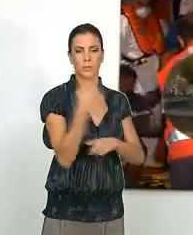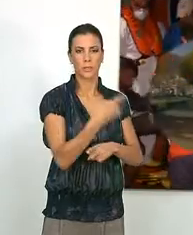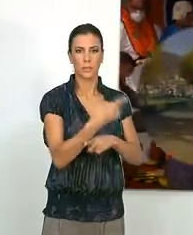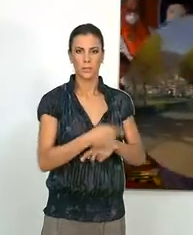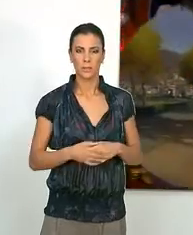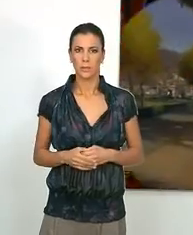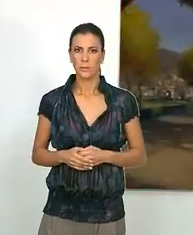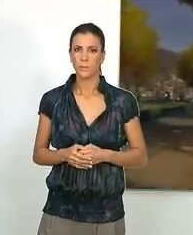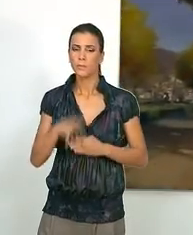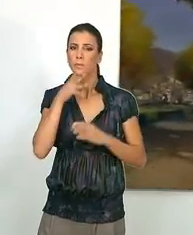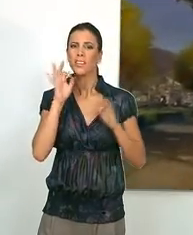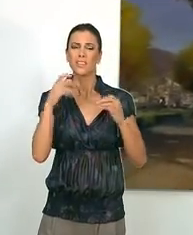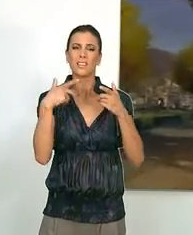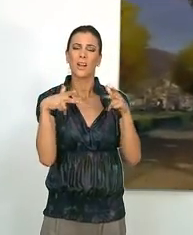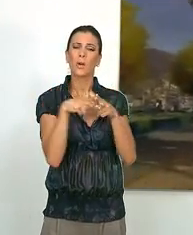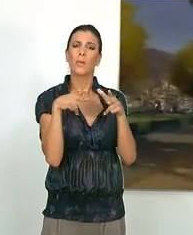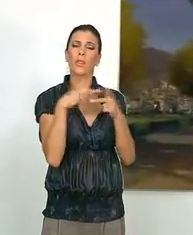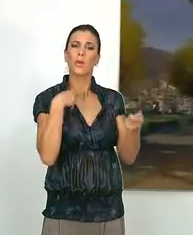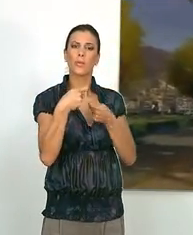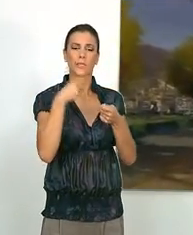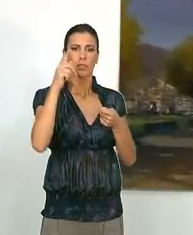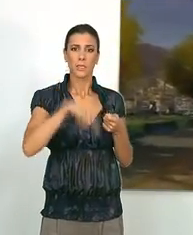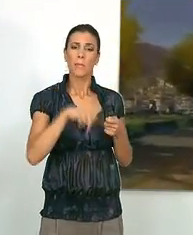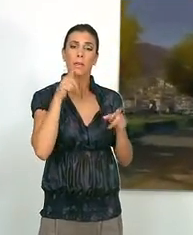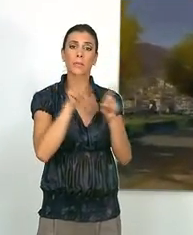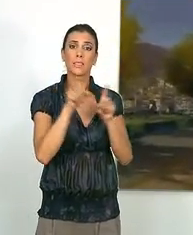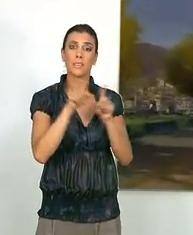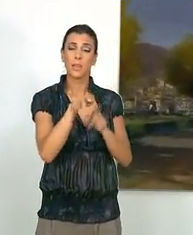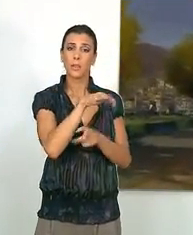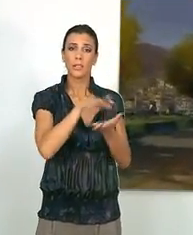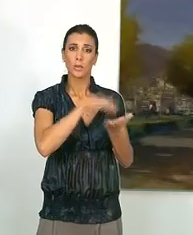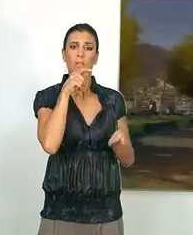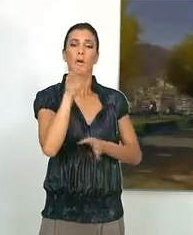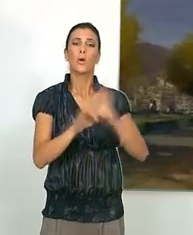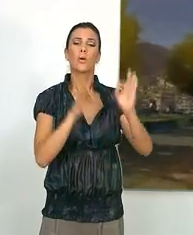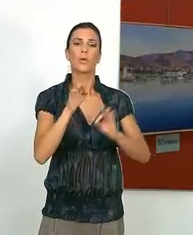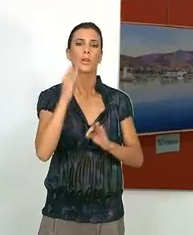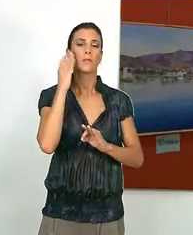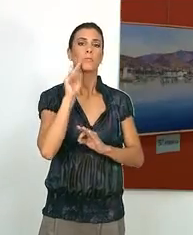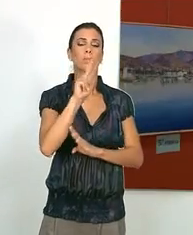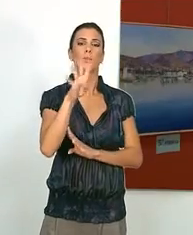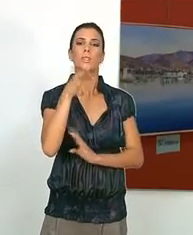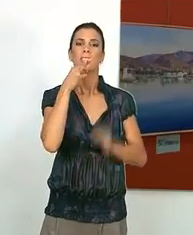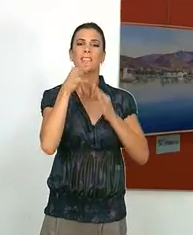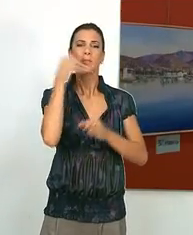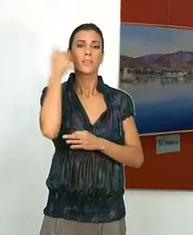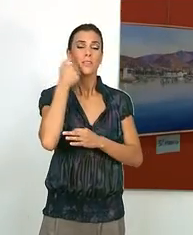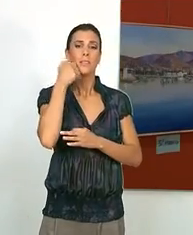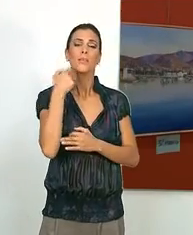La agrupación de comerciantes y empresarios de la Villa de Salbreña organiza el sábado 24 de septiembre en el Parque de la